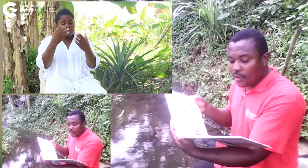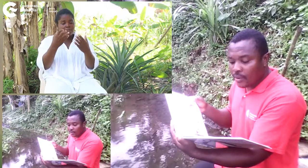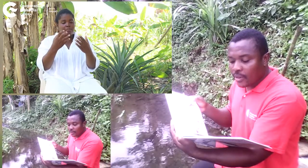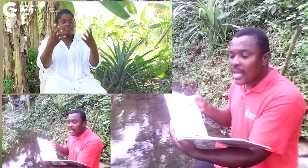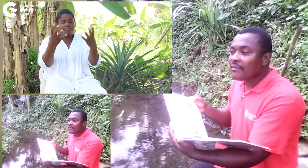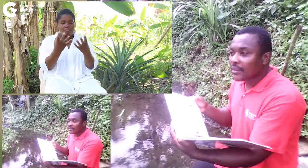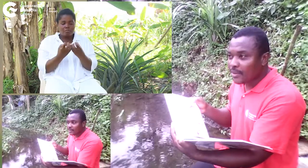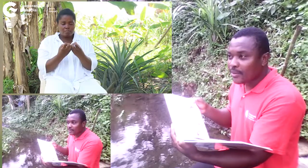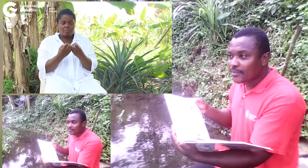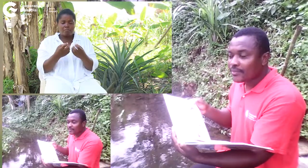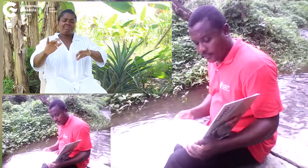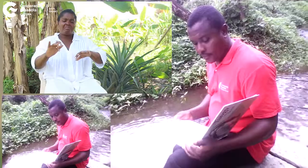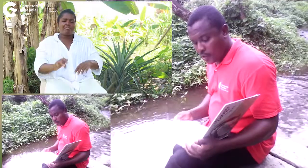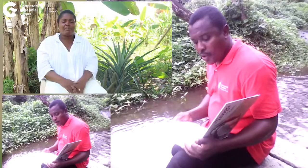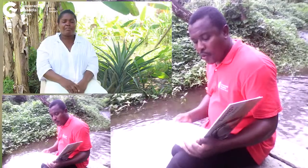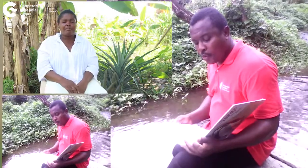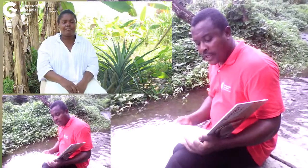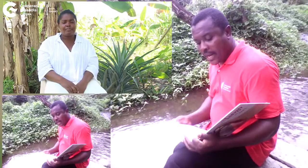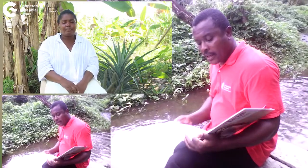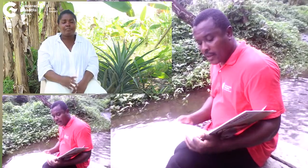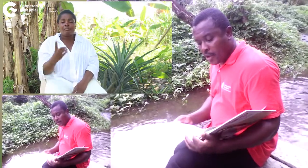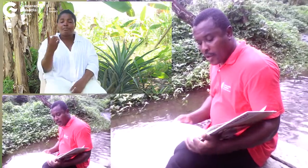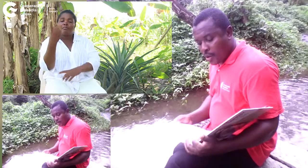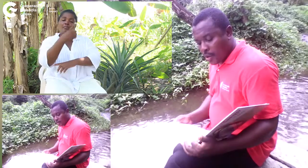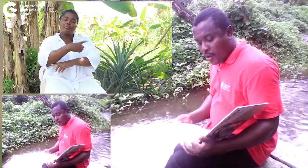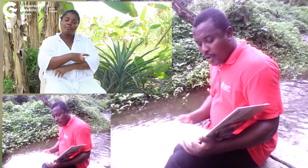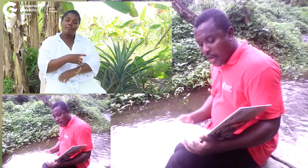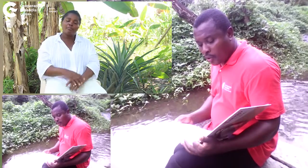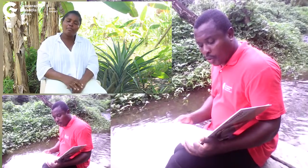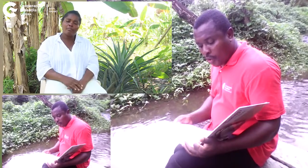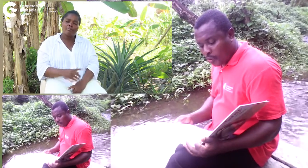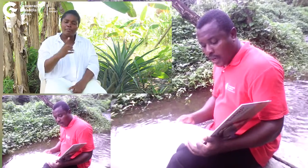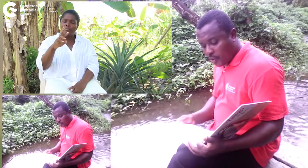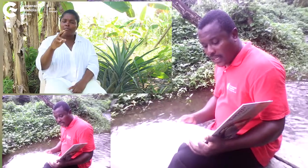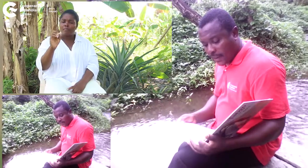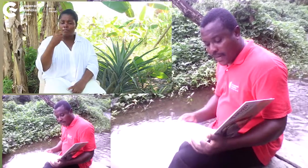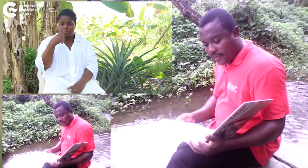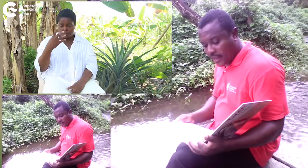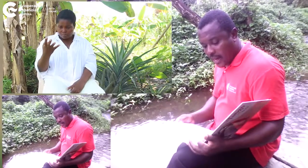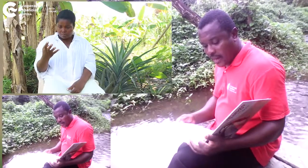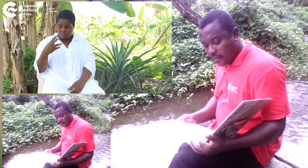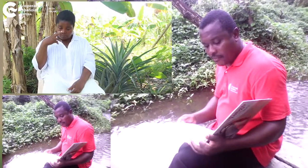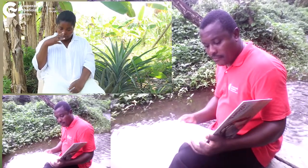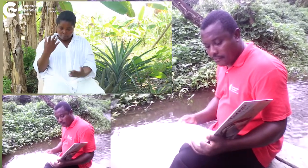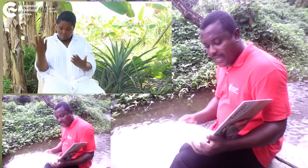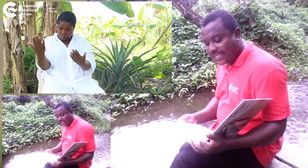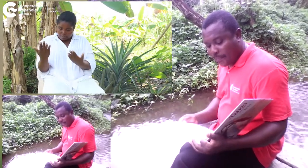era vacío. Un día, Roy encontró una cosa que se